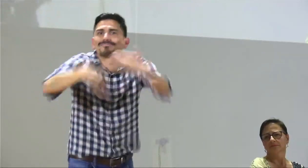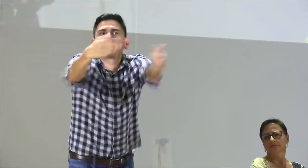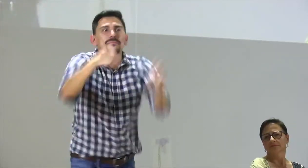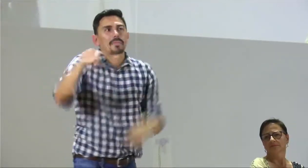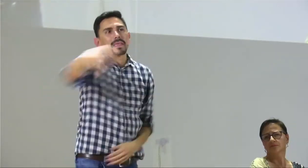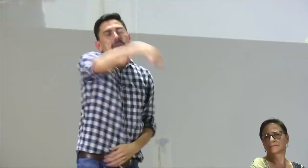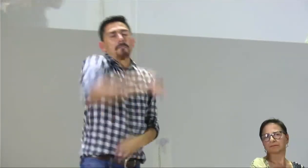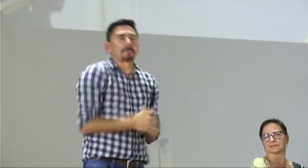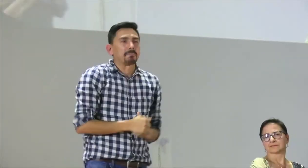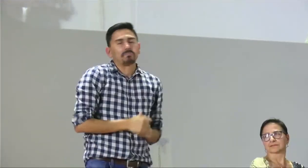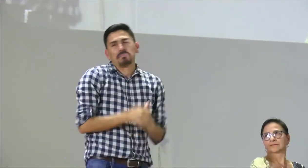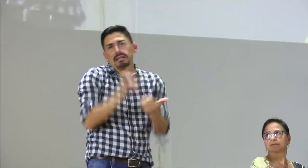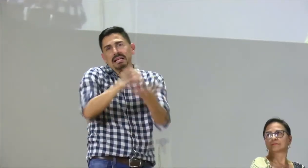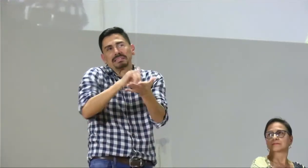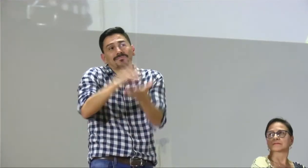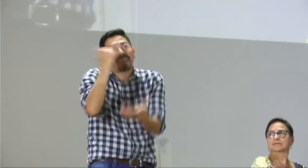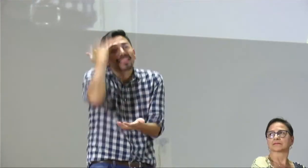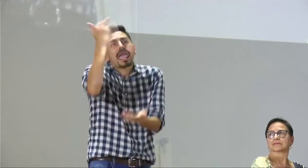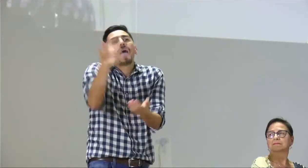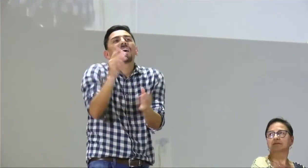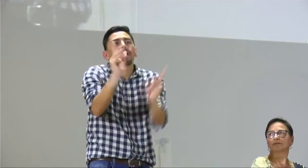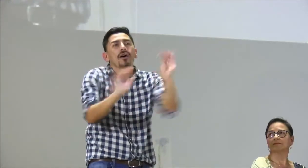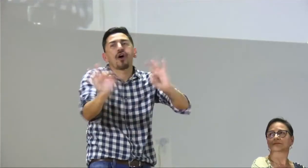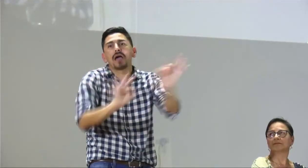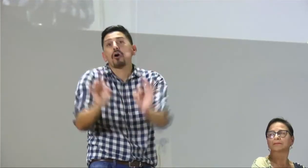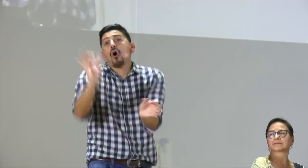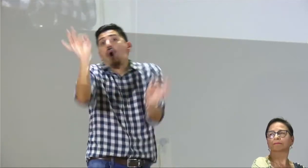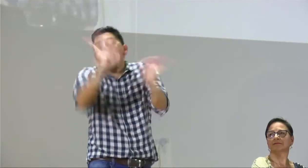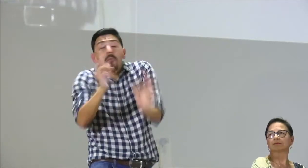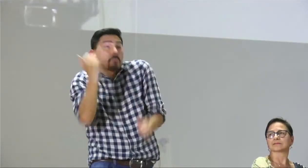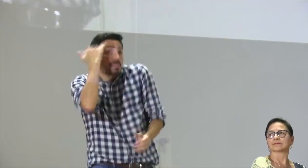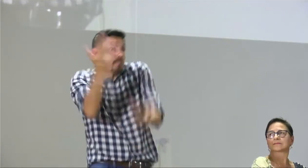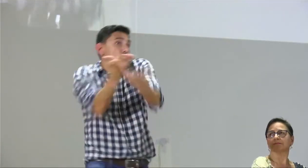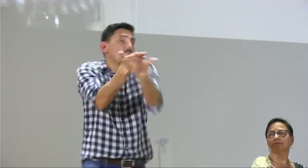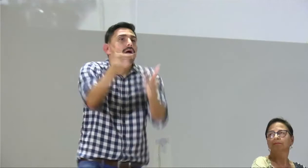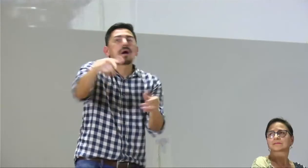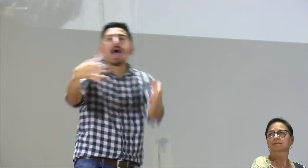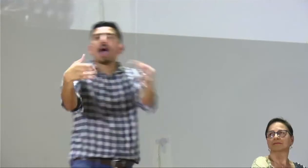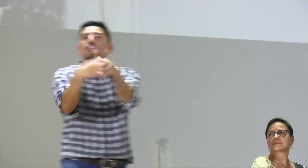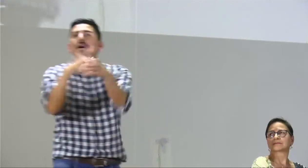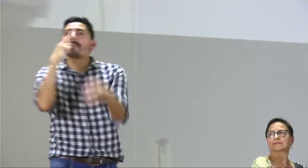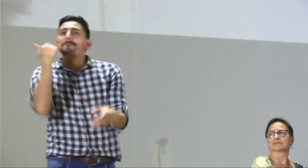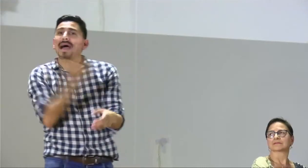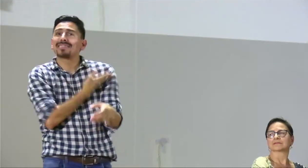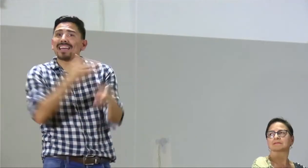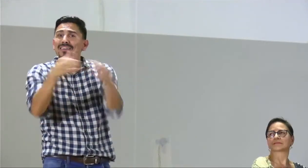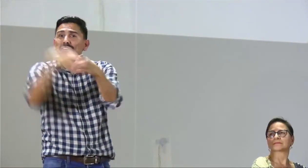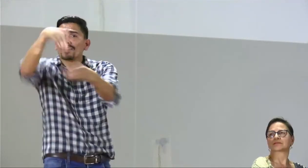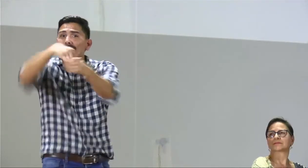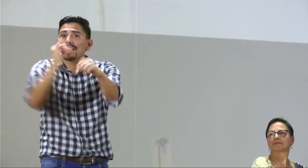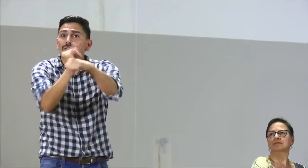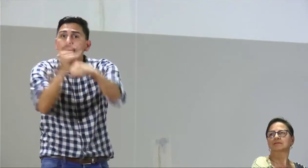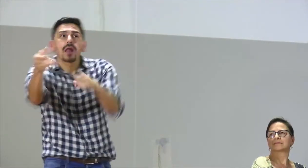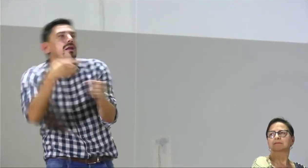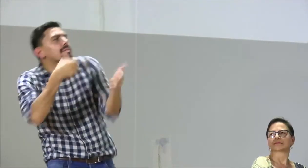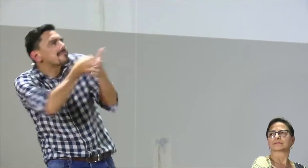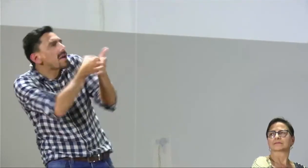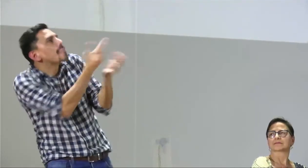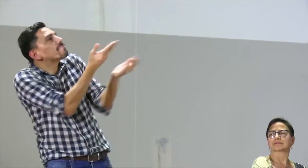hacer esas alianzas con organizaciones para enseñar la lengua de señas es una forma de organizar esta situación no sé o que los padres